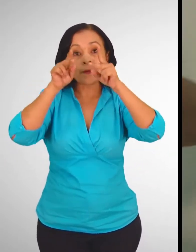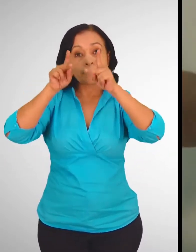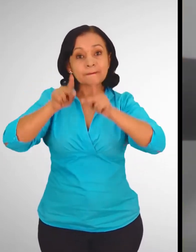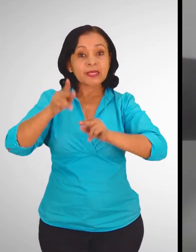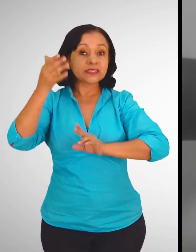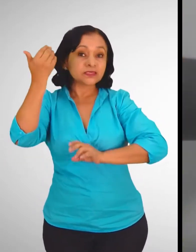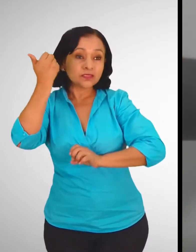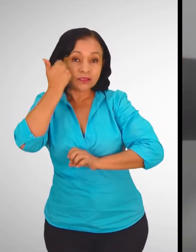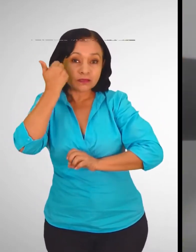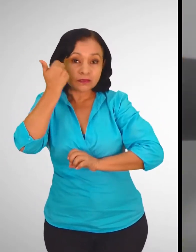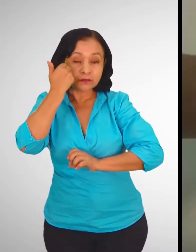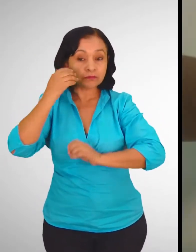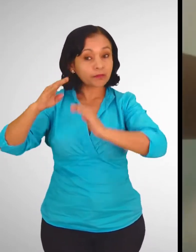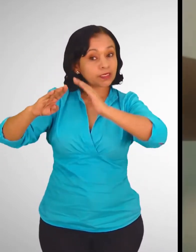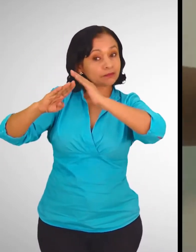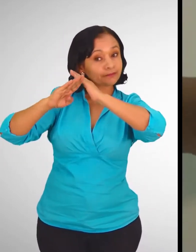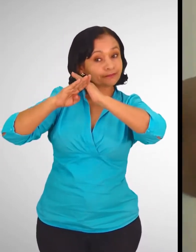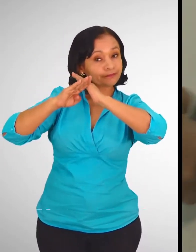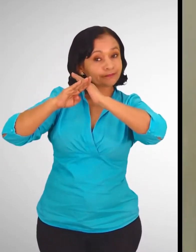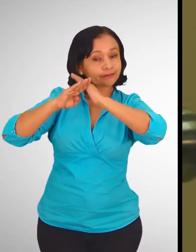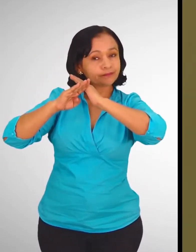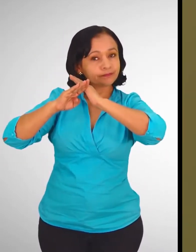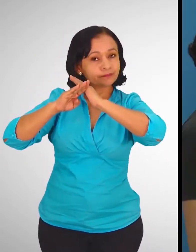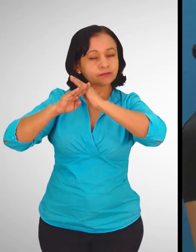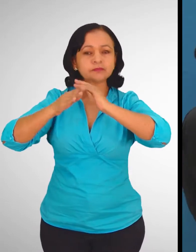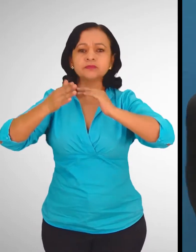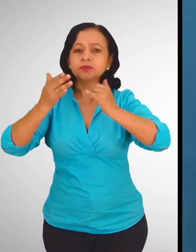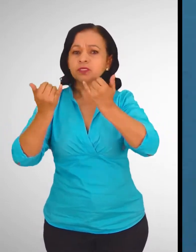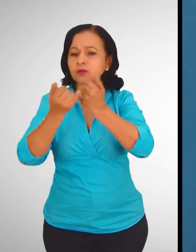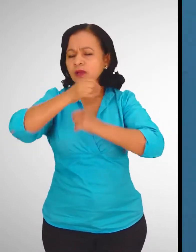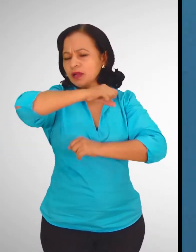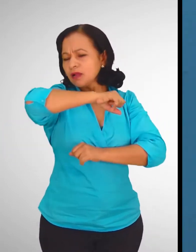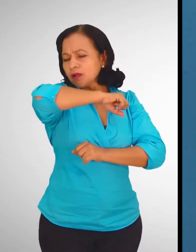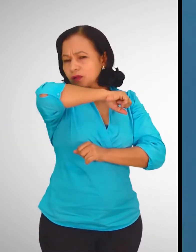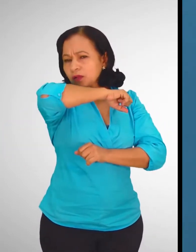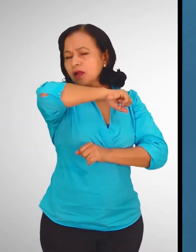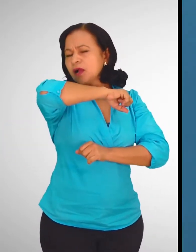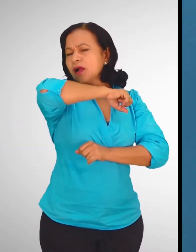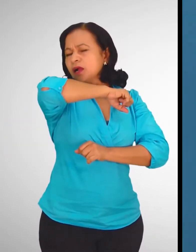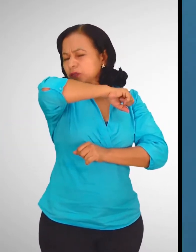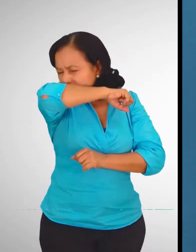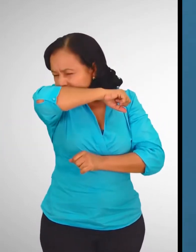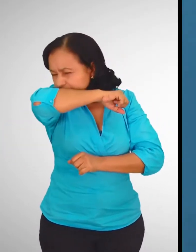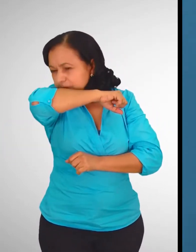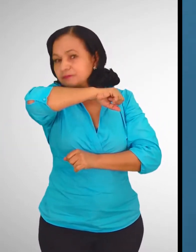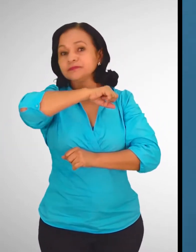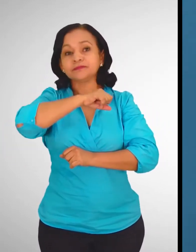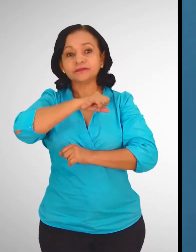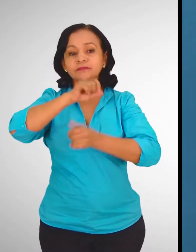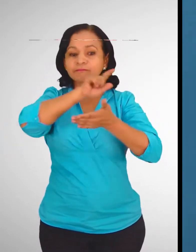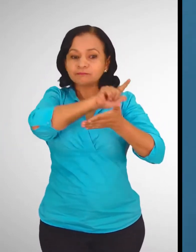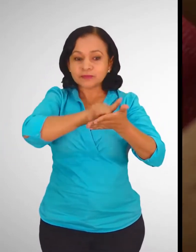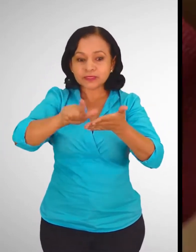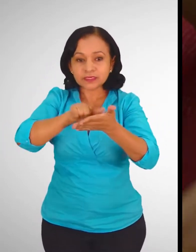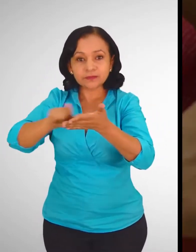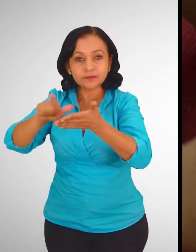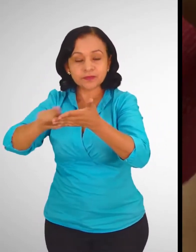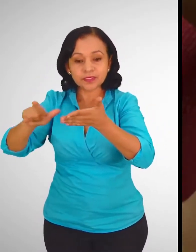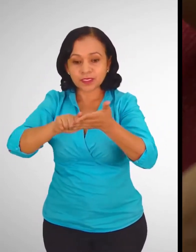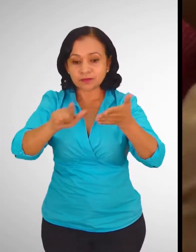infectada. Para evitar contagios, debemos taparnos con el ángulo interno del codo al estornudar. Limpiemos objetos y superficies que